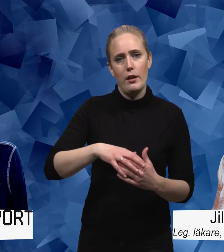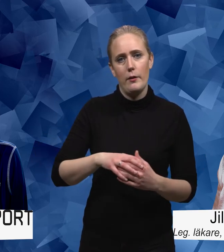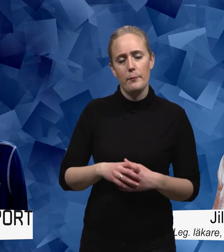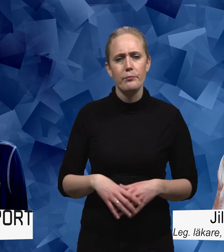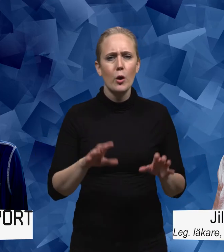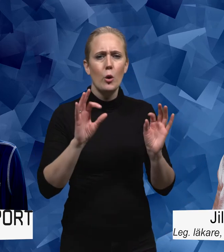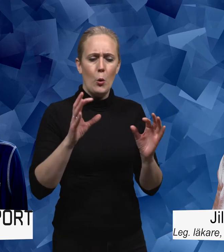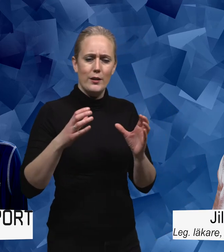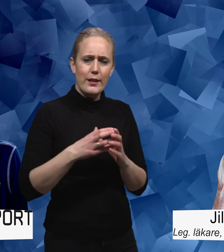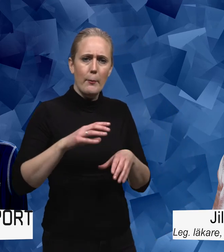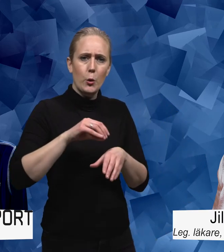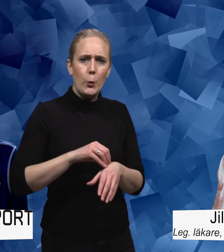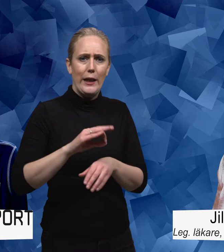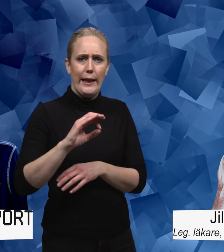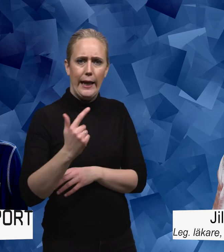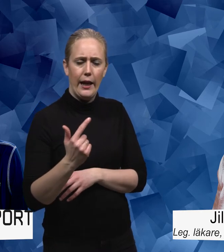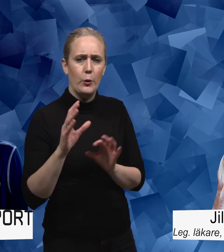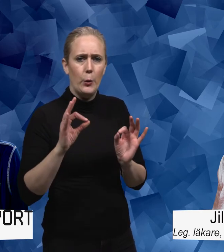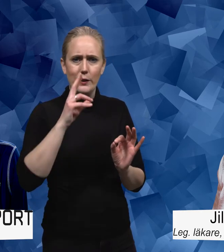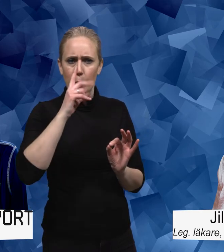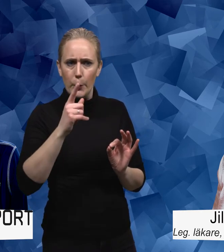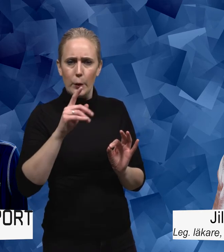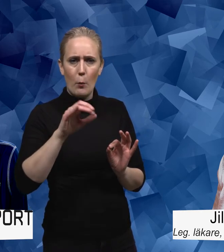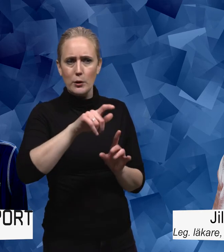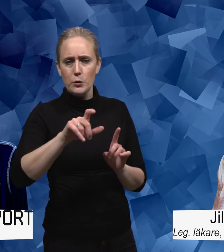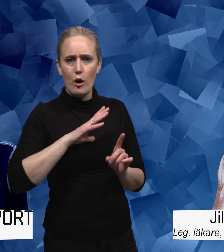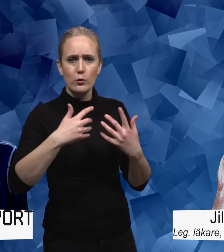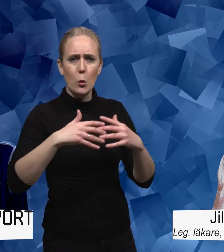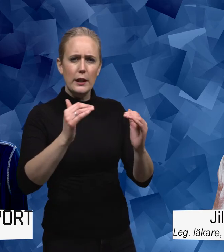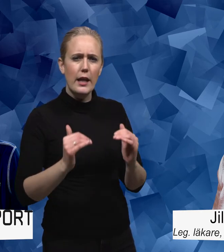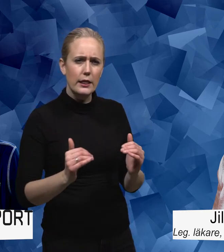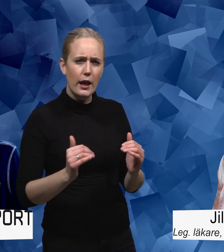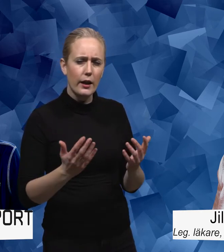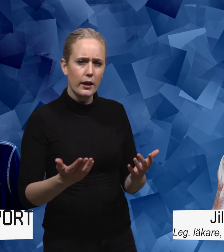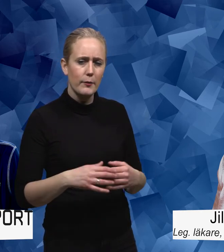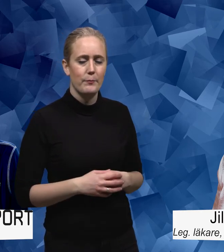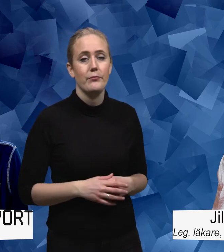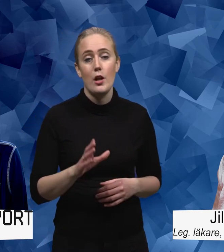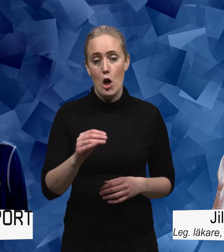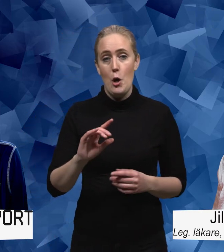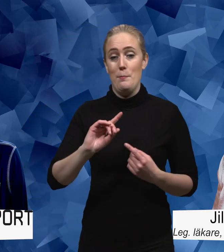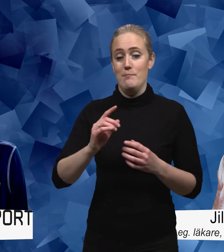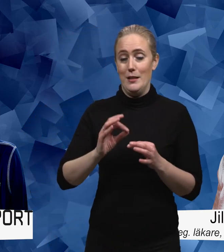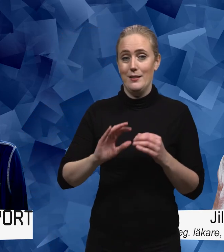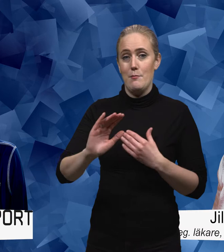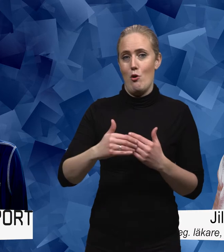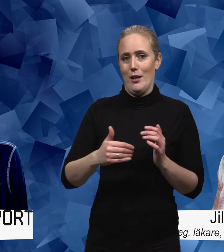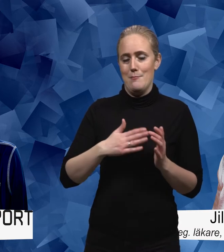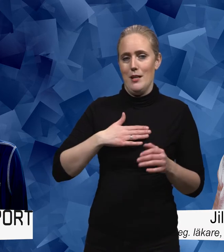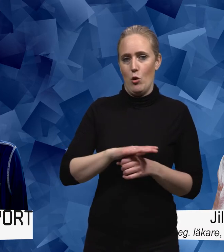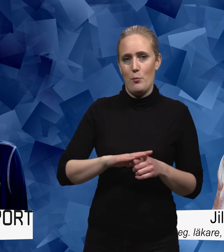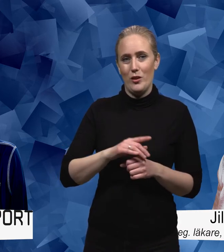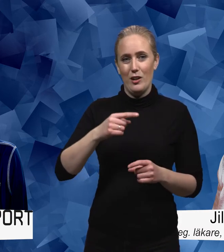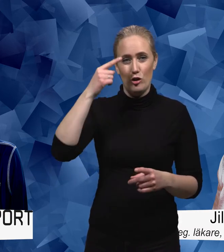samsjuklighet hos personer med funktionsnedsättning? ja då hoppar jag igen lite tillbaka till det som jag kan mer om det är ju psykiatrisk